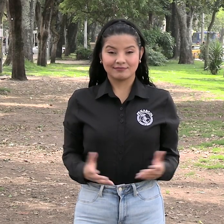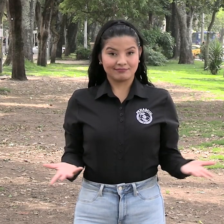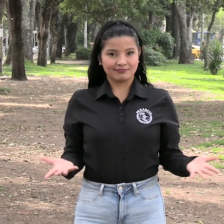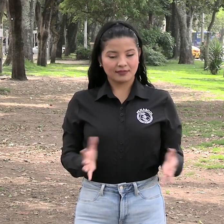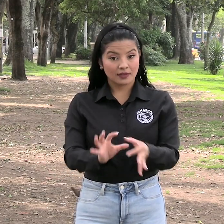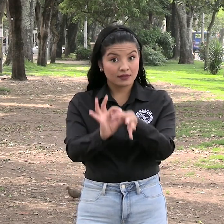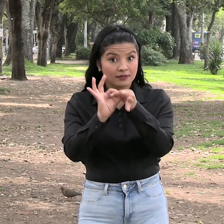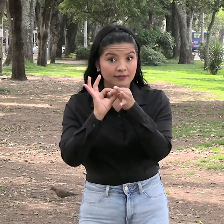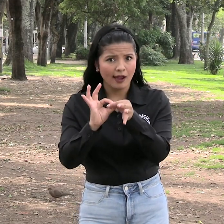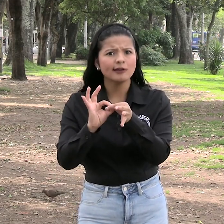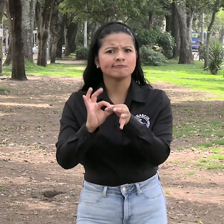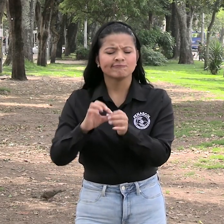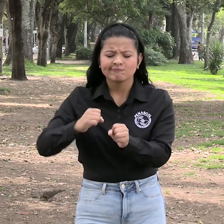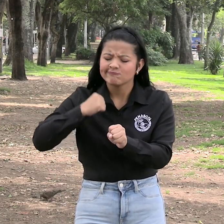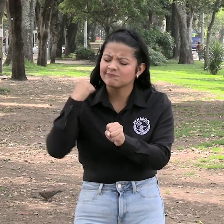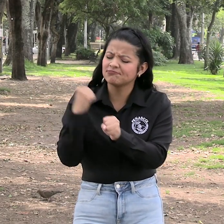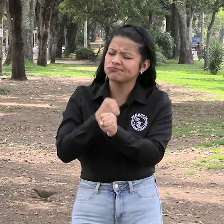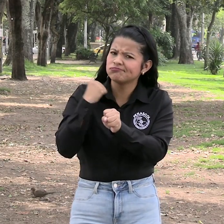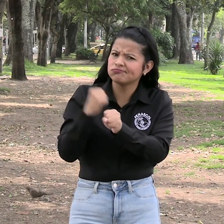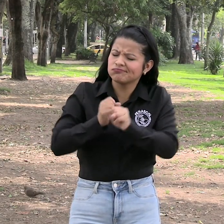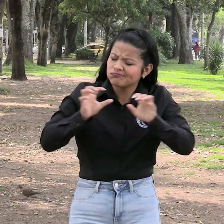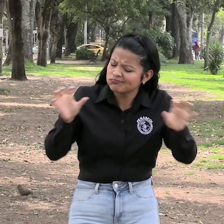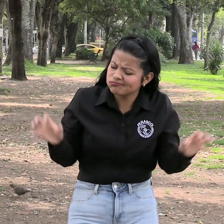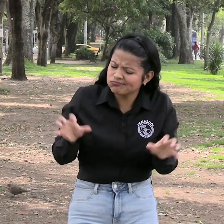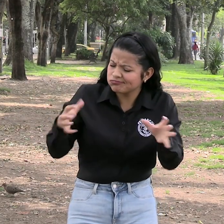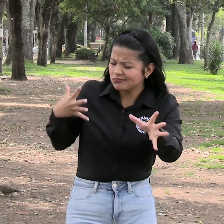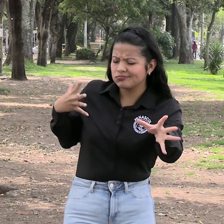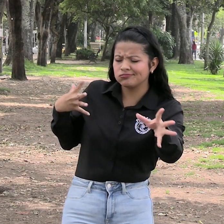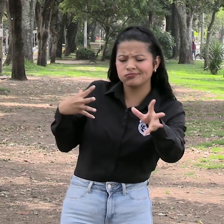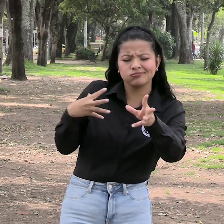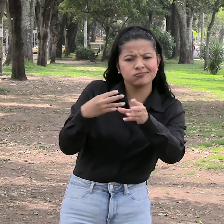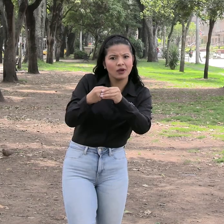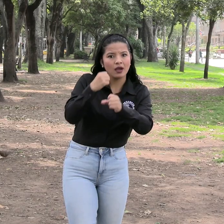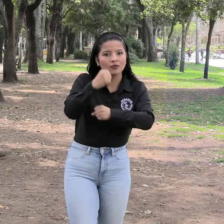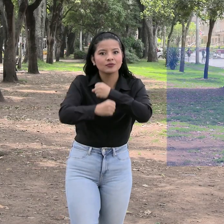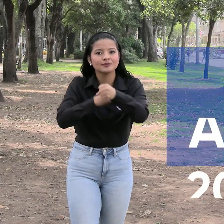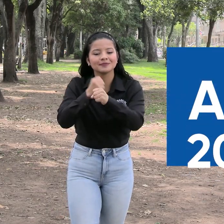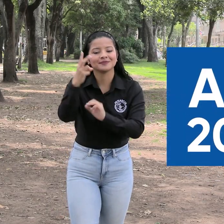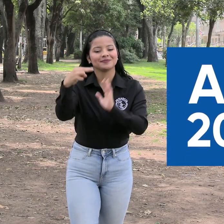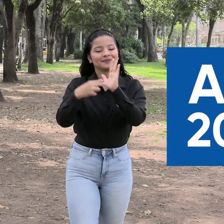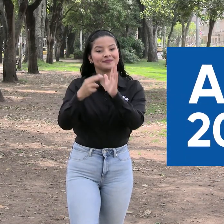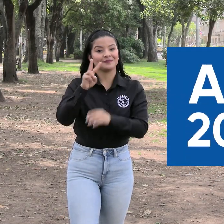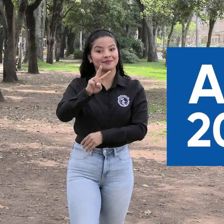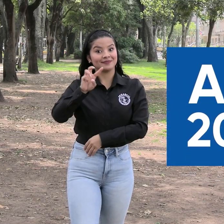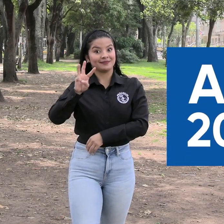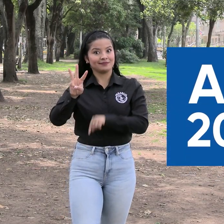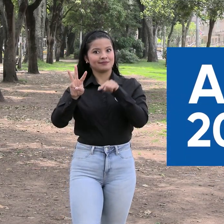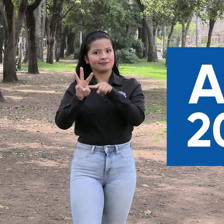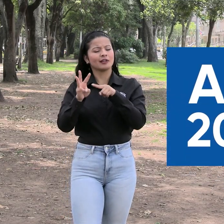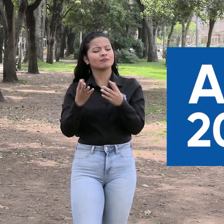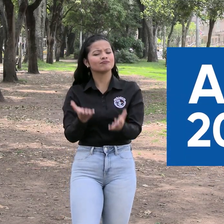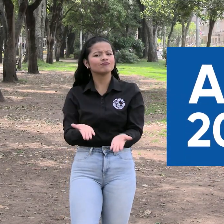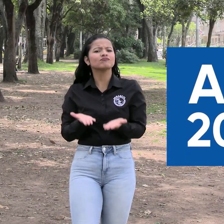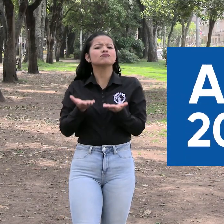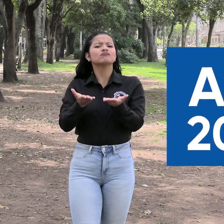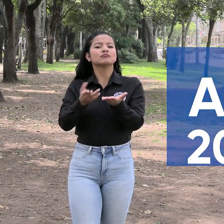FENASCOL en el año 2023 realizó un arduo trabajo abriendo diferentes espacios